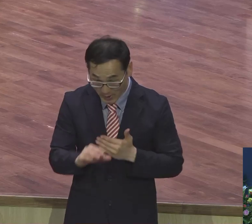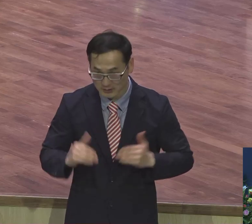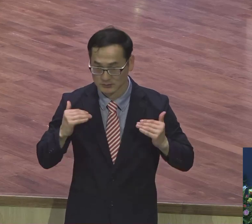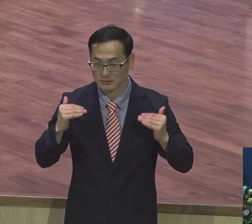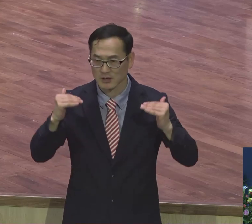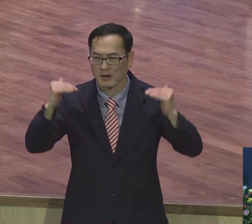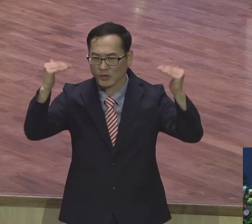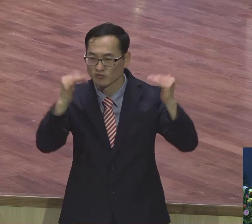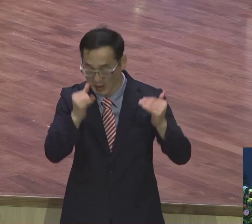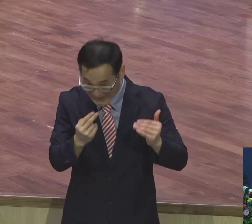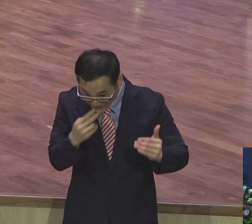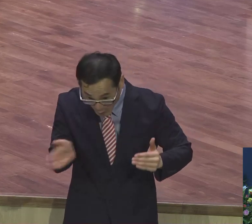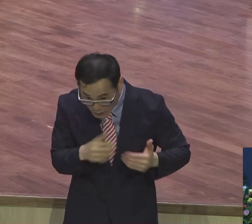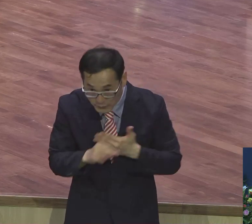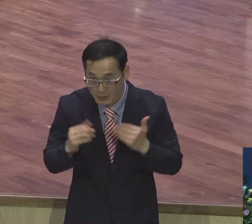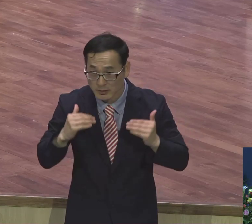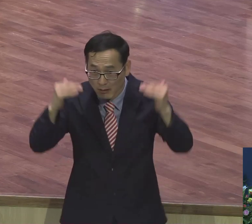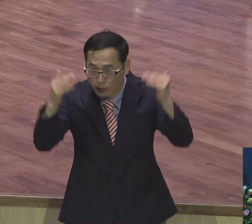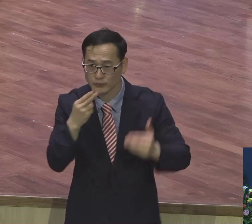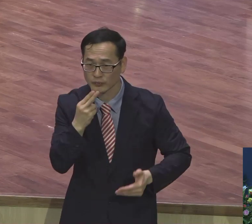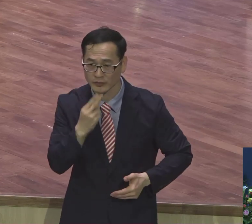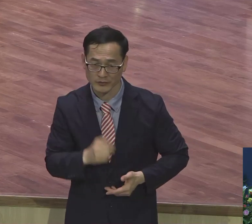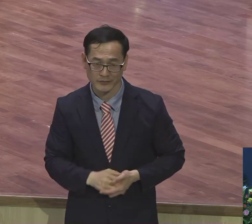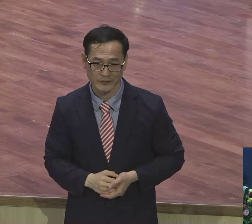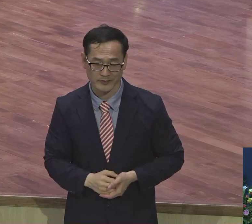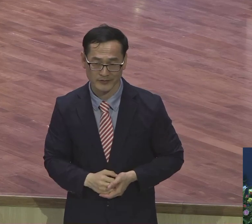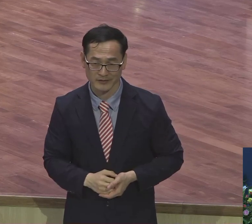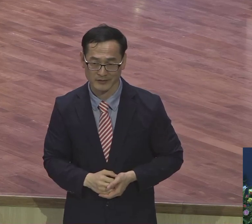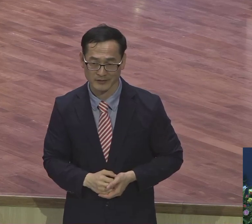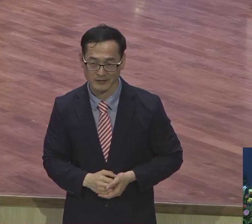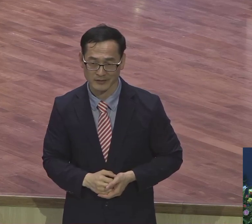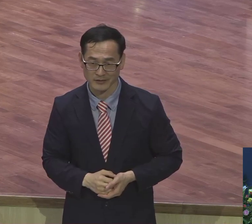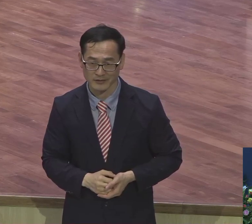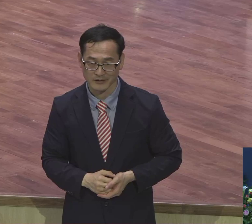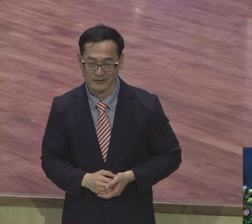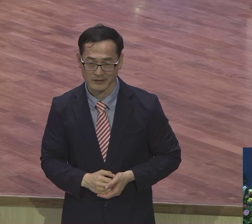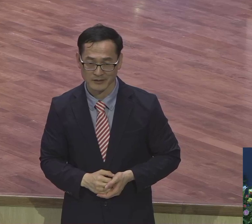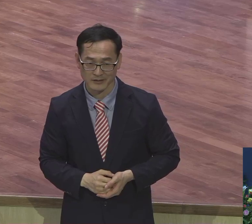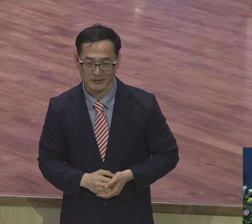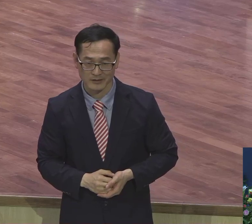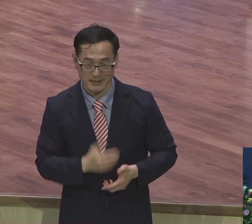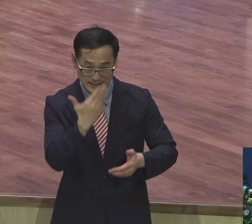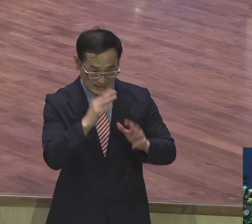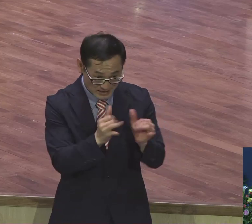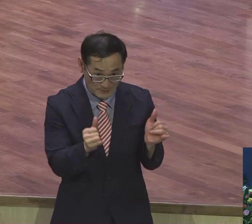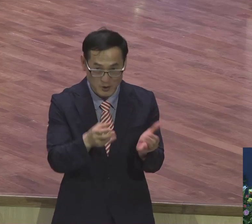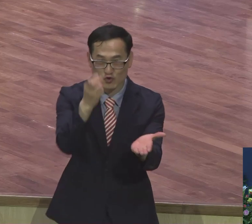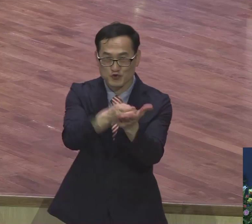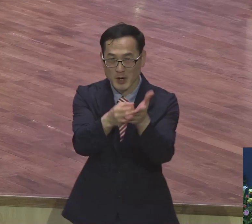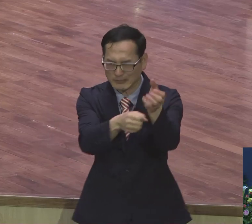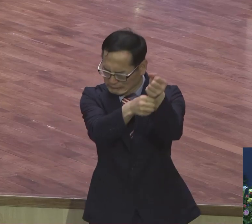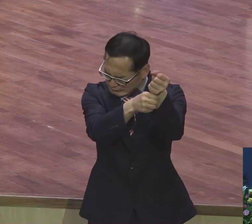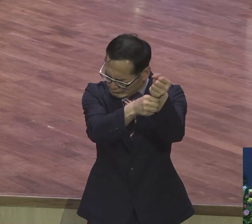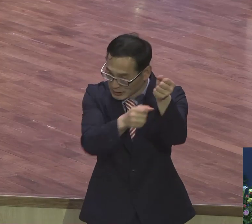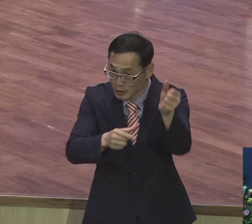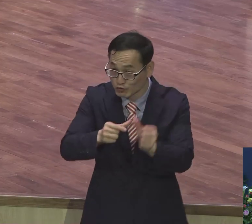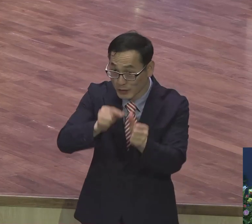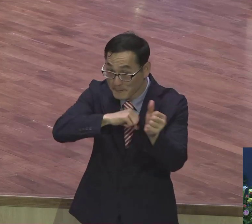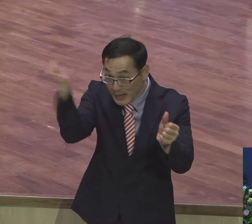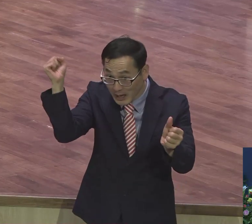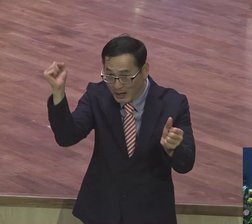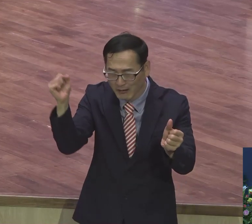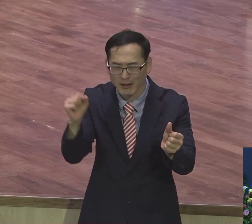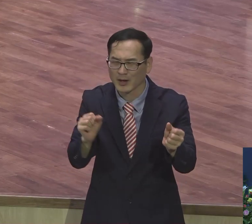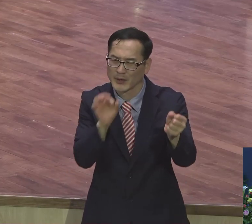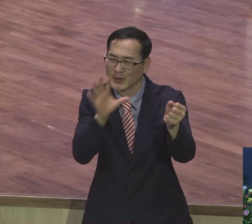이스라엘 백성들처럼요. 백날 육보를 붙잡고 있다고 해서 구원을 얻는 것이 아니에요. 특별히 본문에 말하고 있는